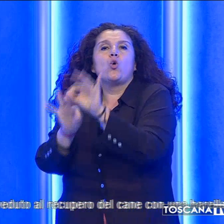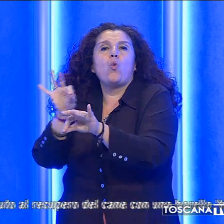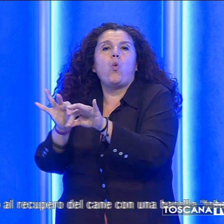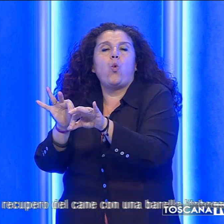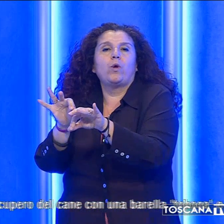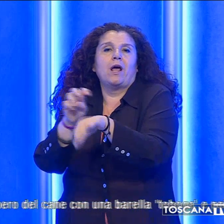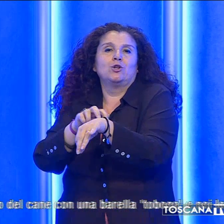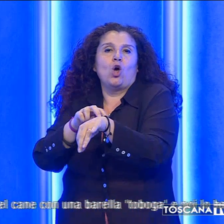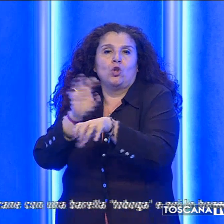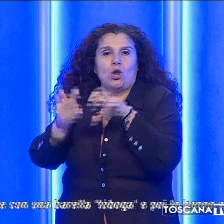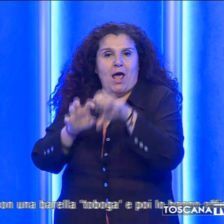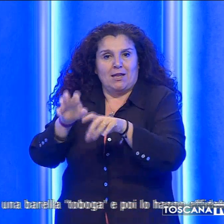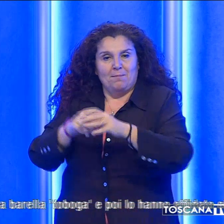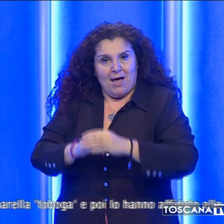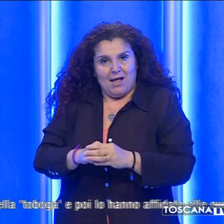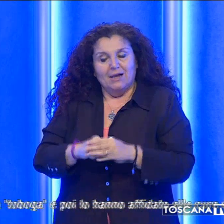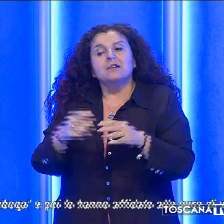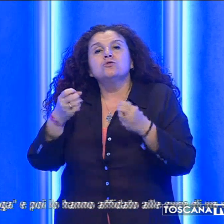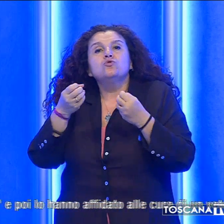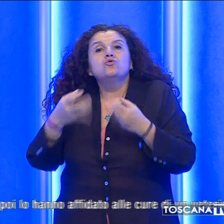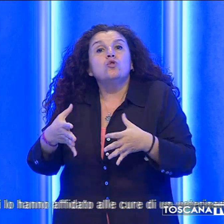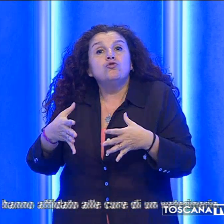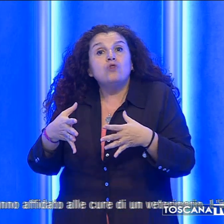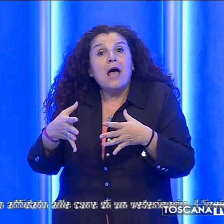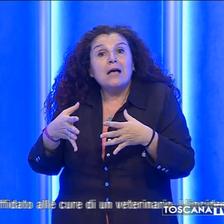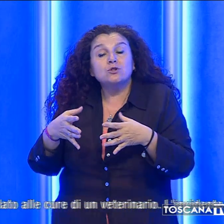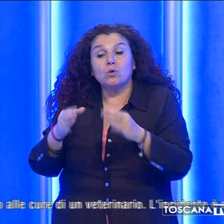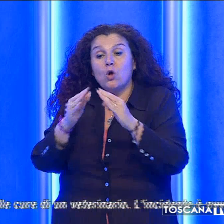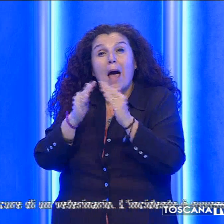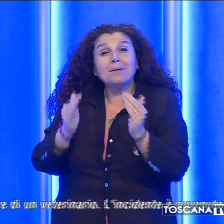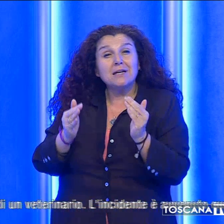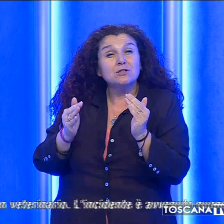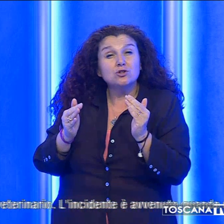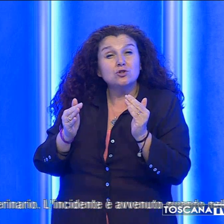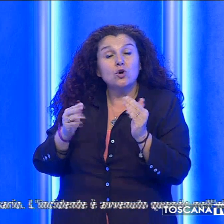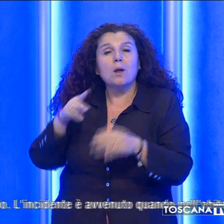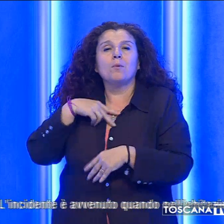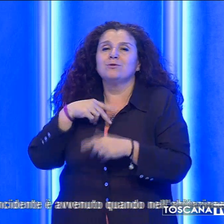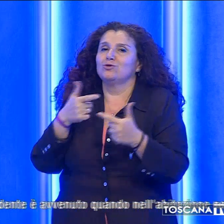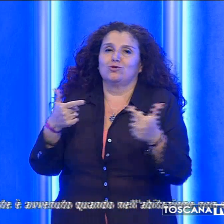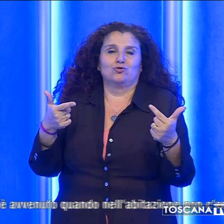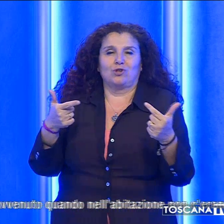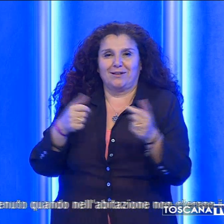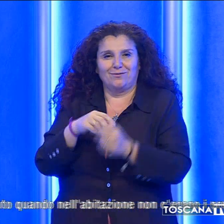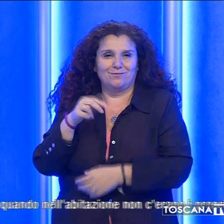veterinario. L'incidente è avvenuto quando nell'abitazione non c'erano i proprietari.